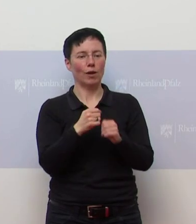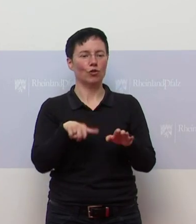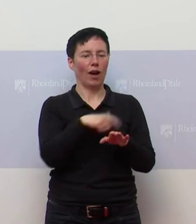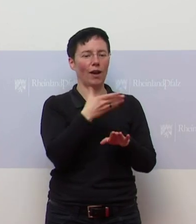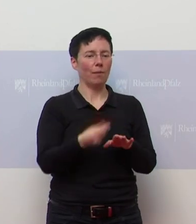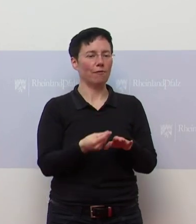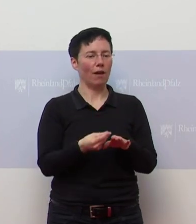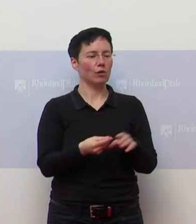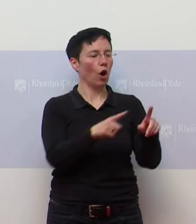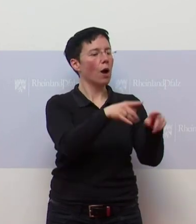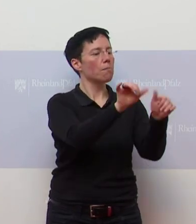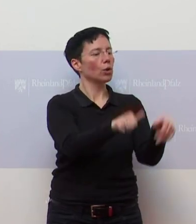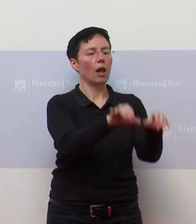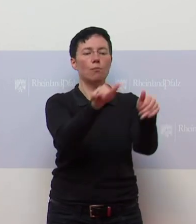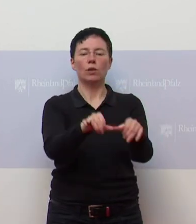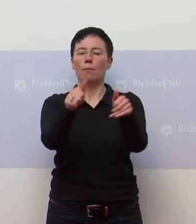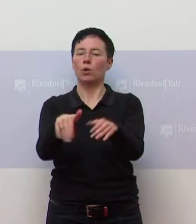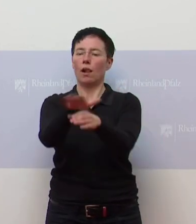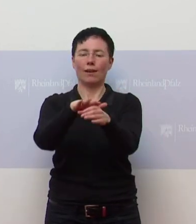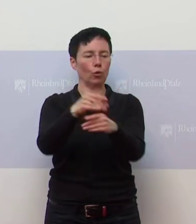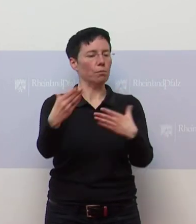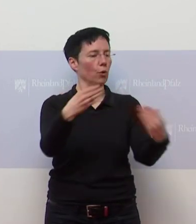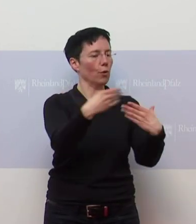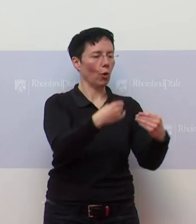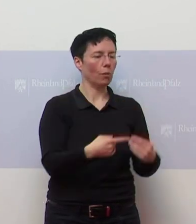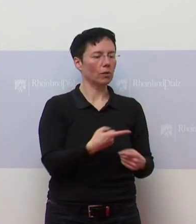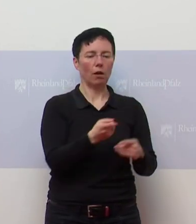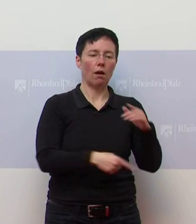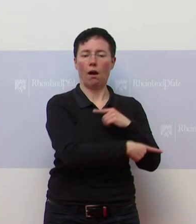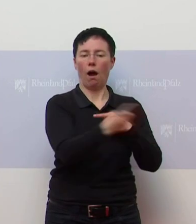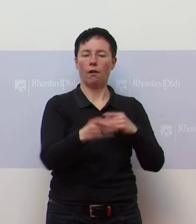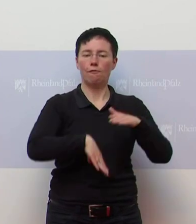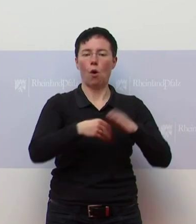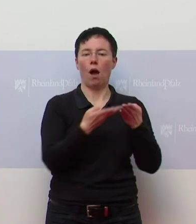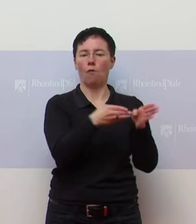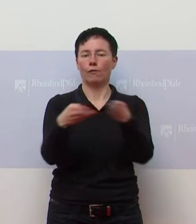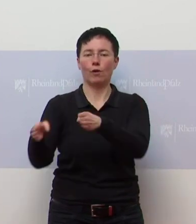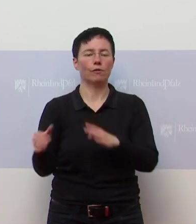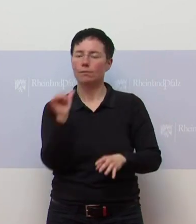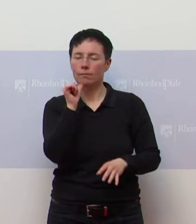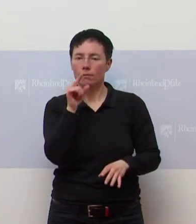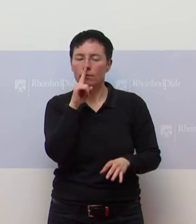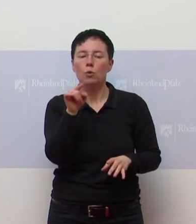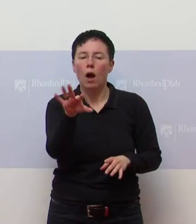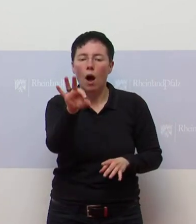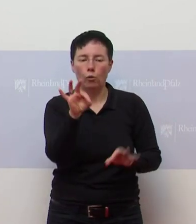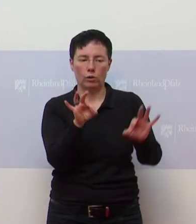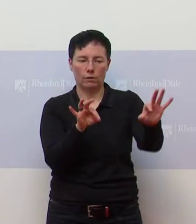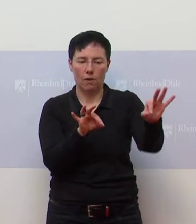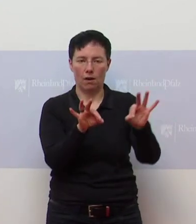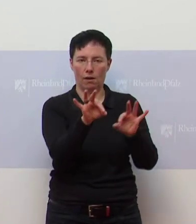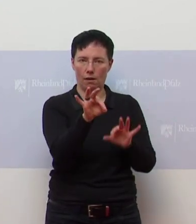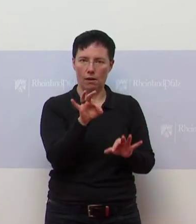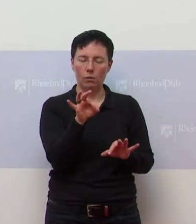Modelle, flächendeckende Modelle machen. Sondern Modell ist ein Modell. Und das heißt, es muss am Ende dann auch eine Auswahl getroffen werden. Und diese